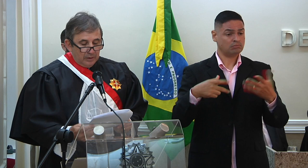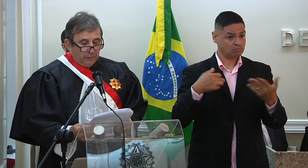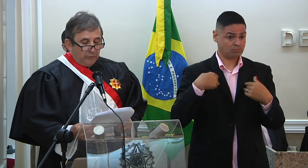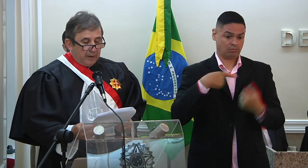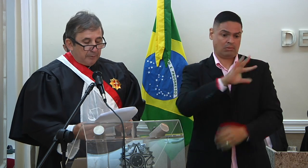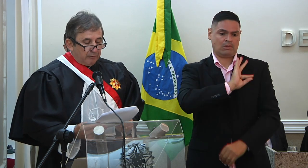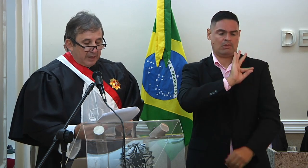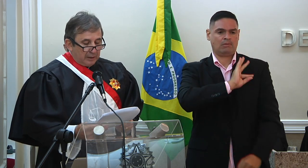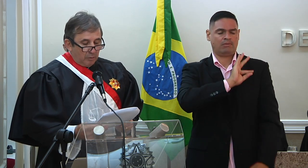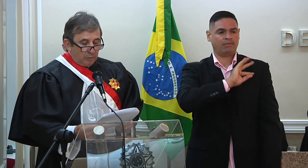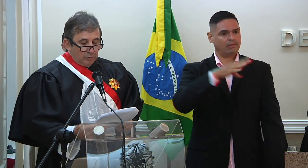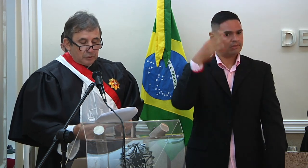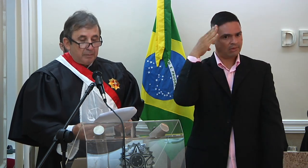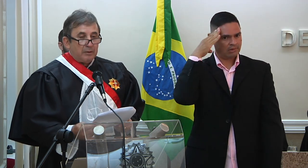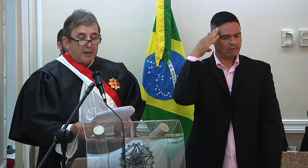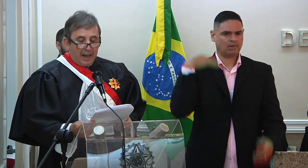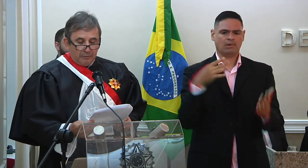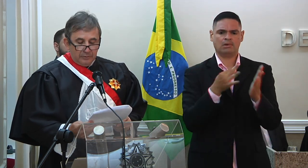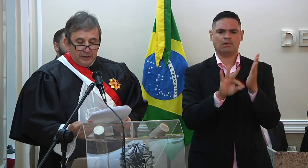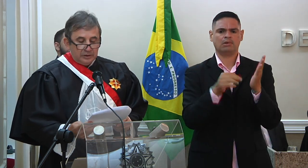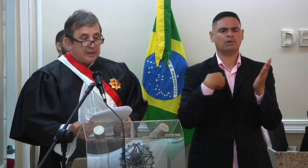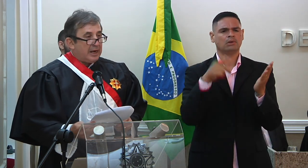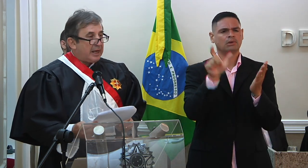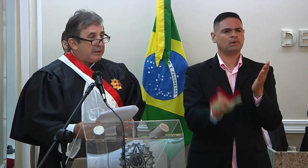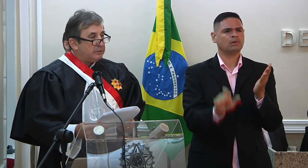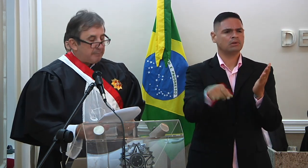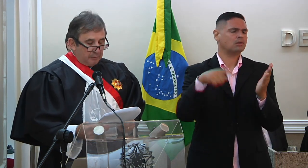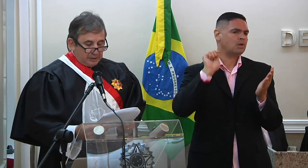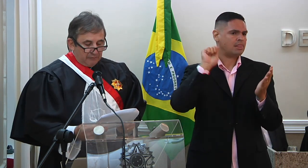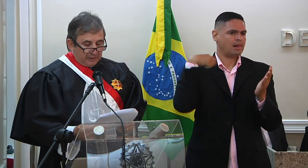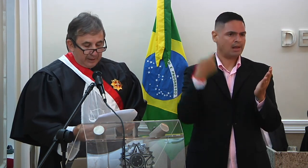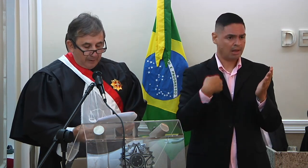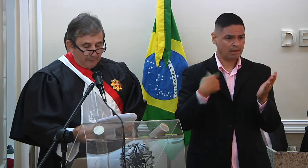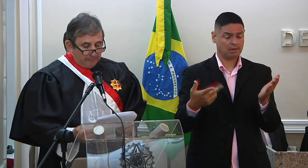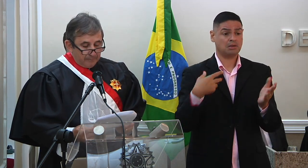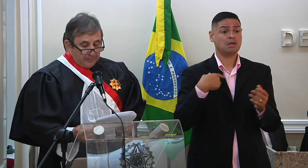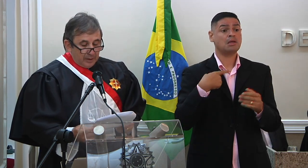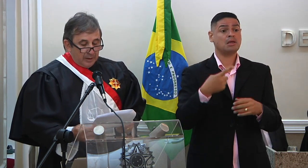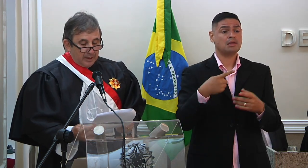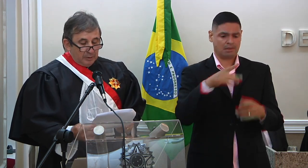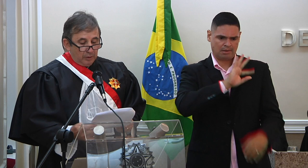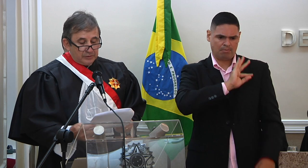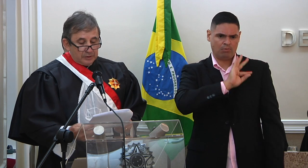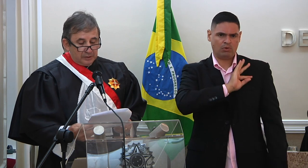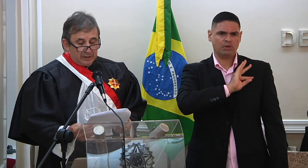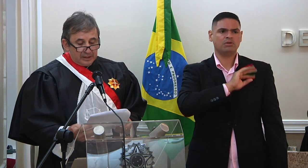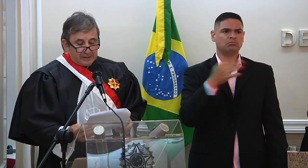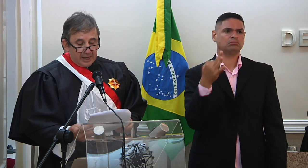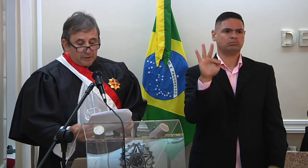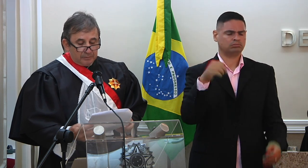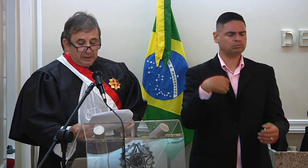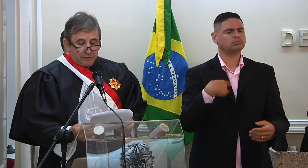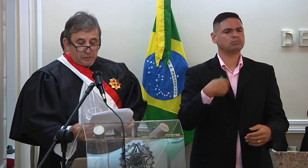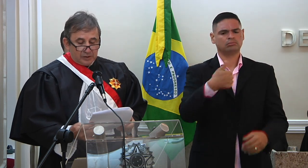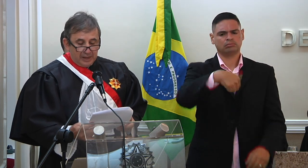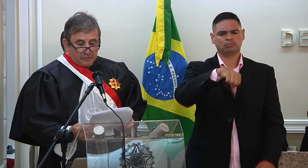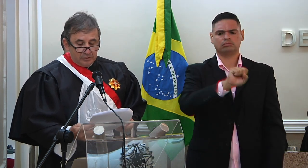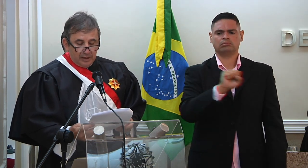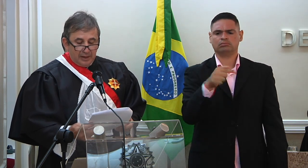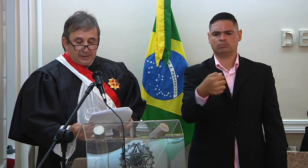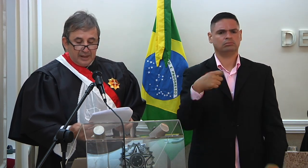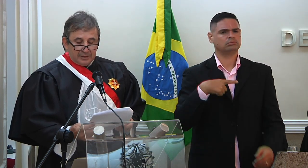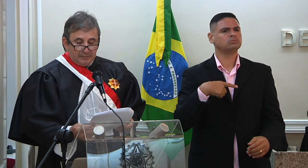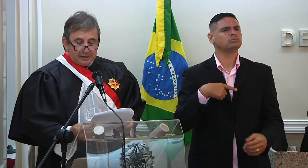Exército, foi aprovada em concurso para o cargo de Delegado da Polícia Federal. Em 1987, obteve